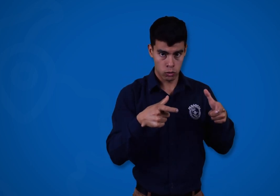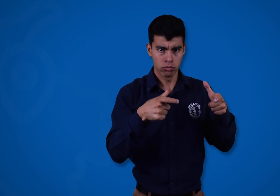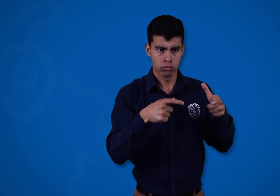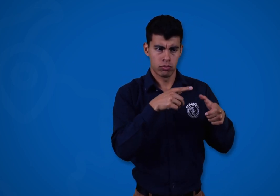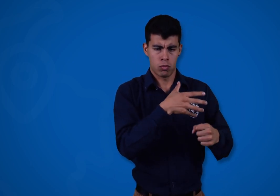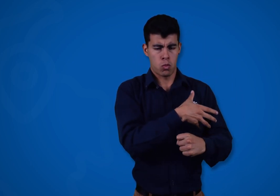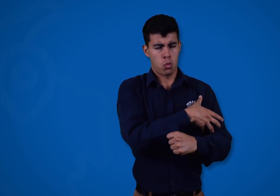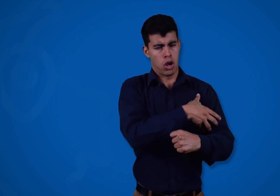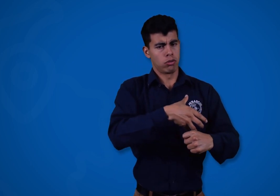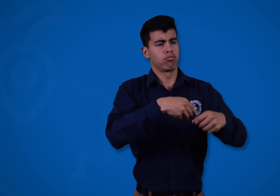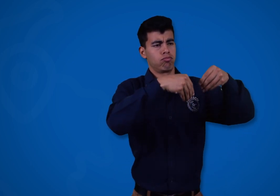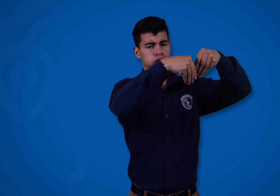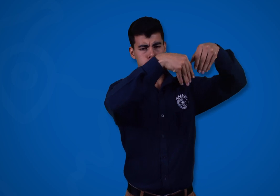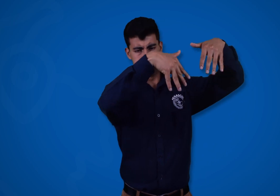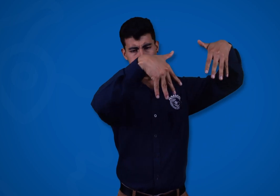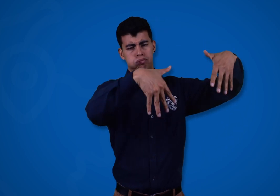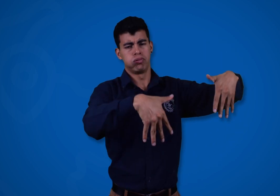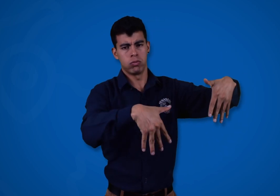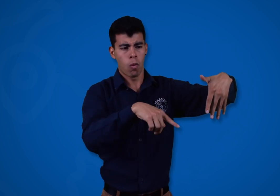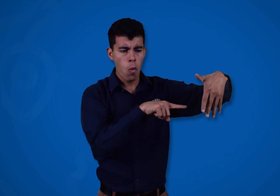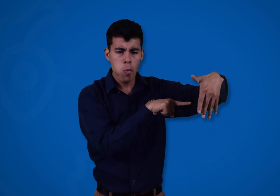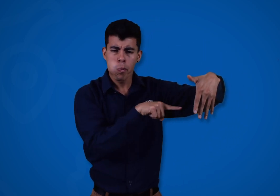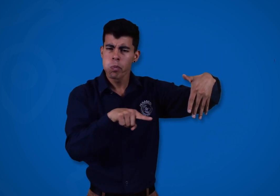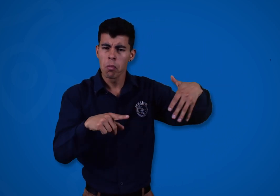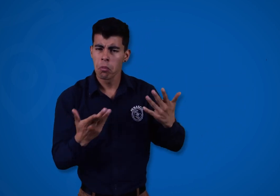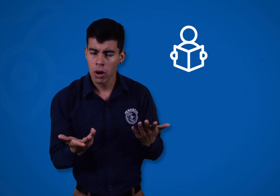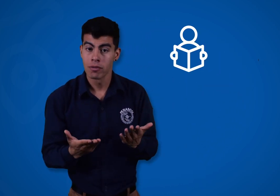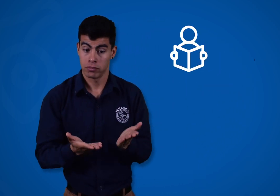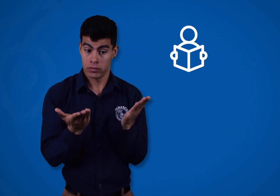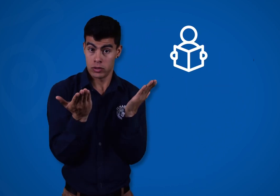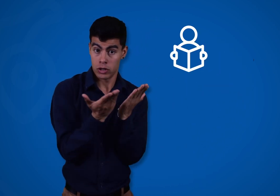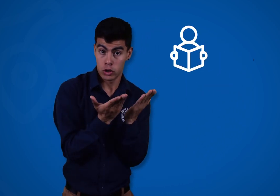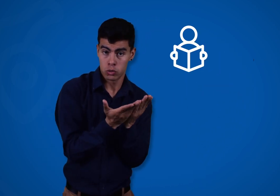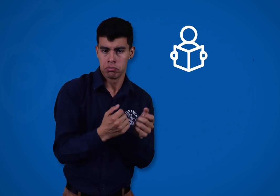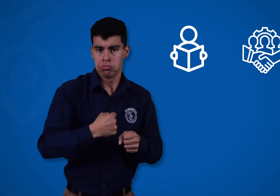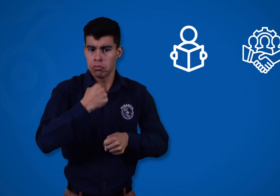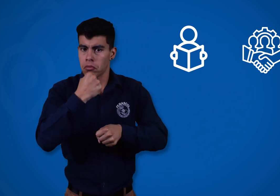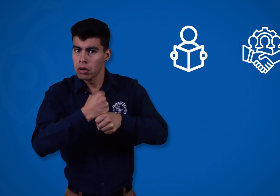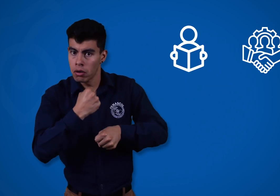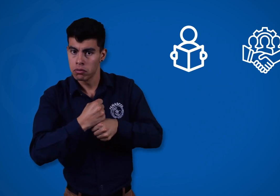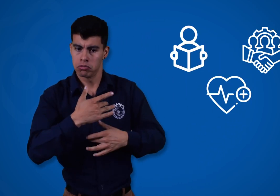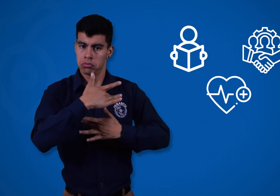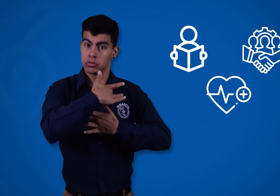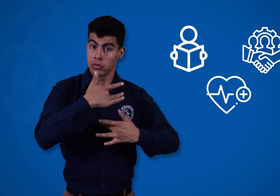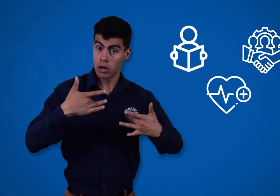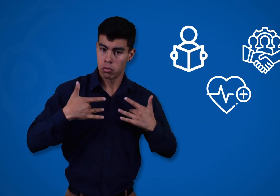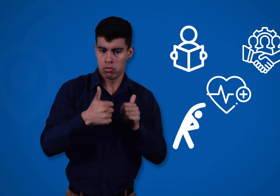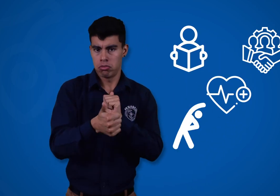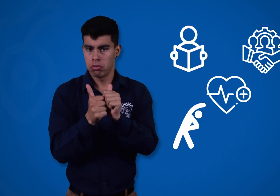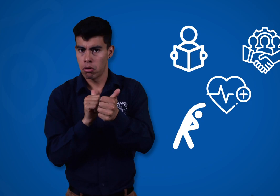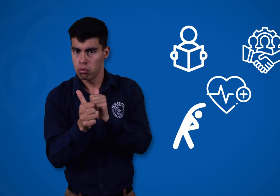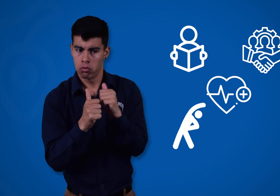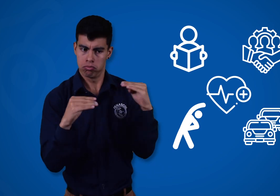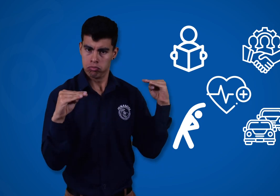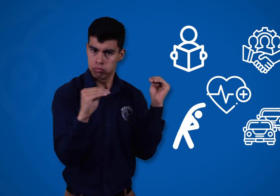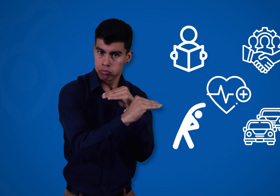encargados de garantizarle a los ciudadanos todo lo relacionado con educación, trabajo, salud, deportes,